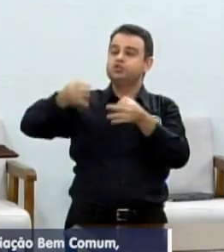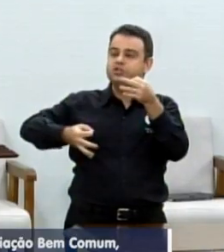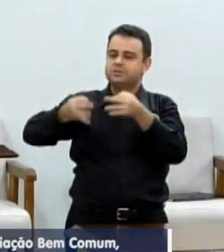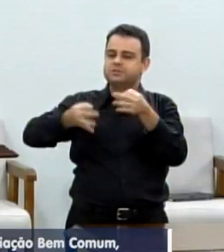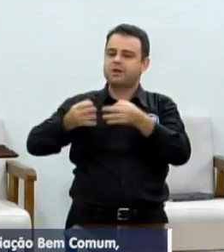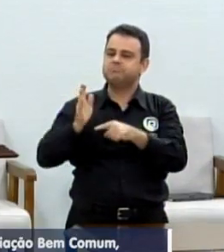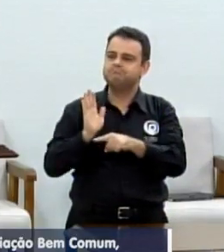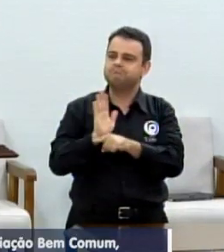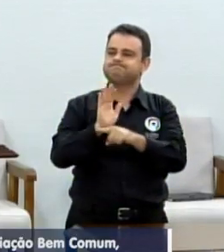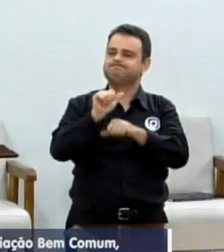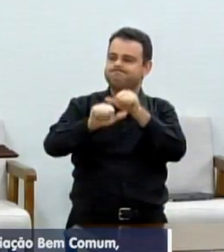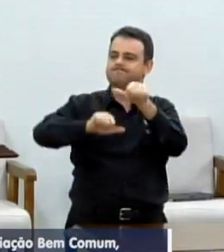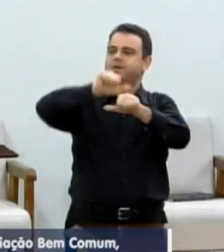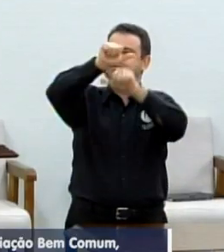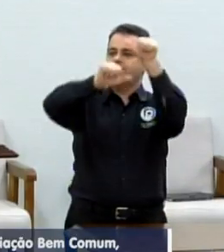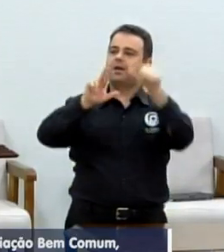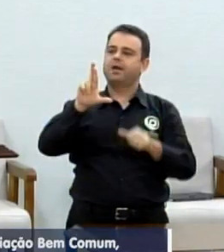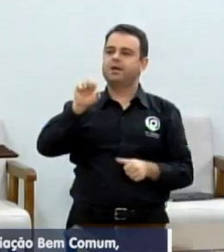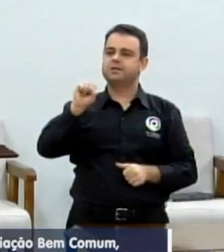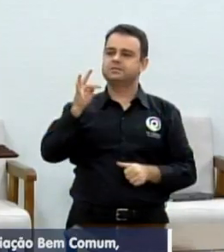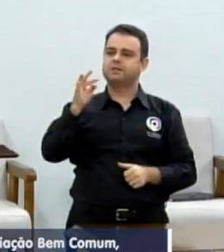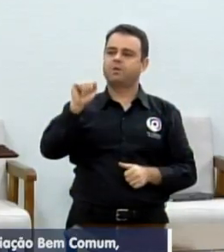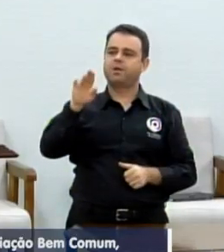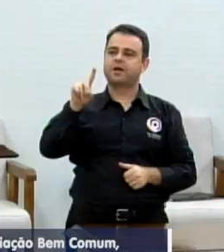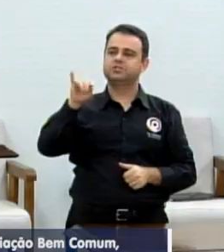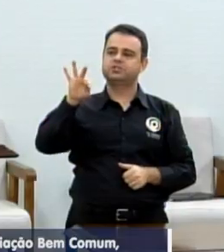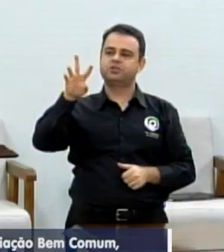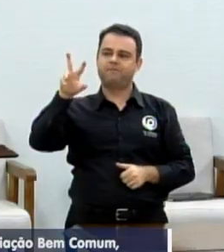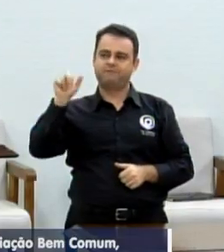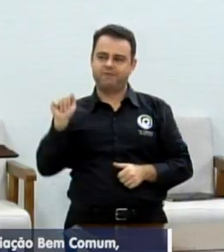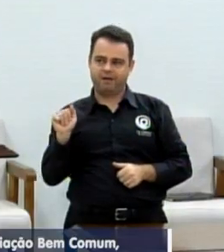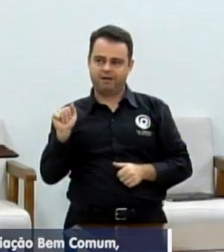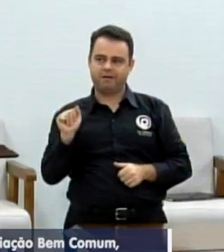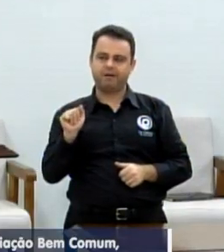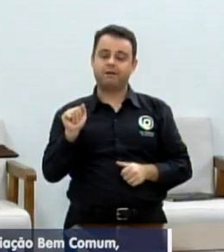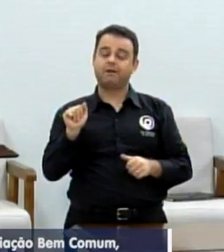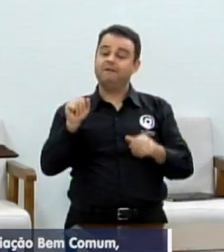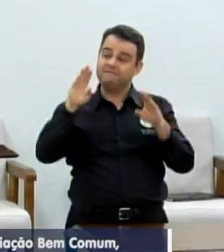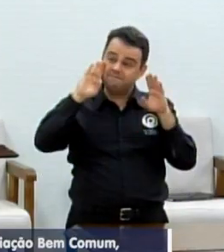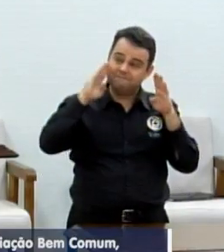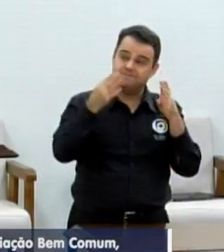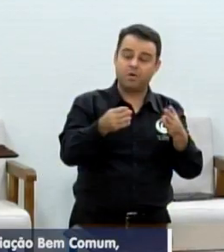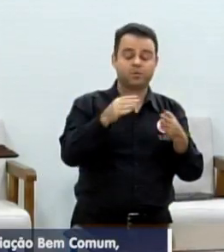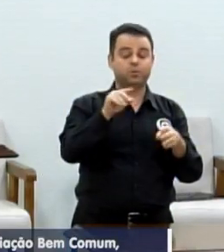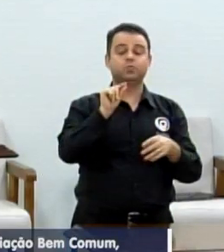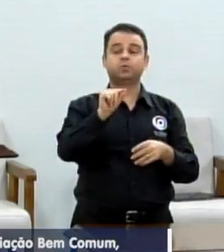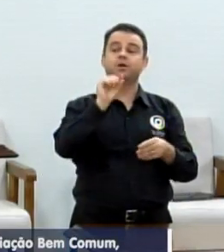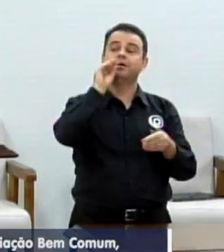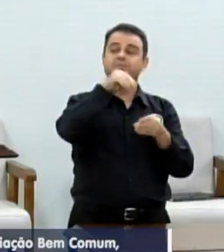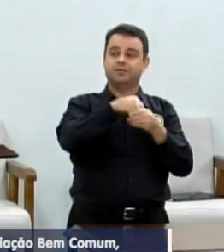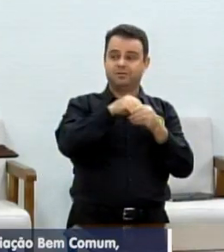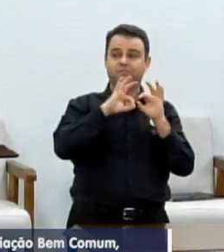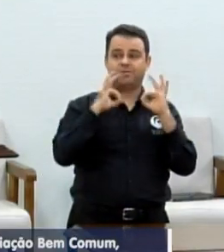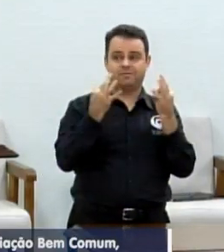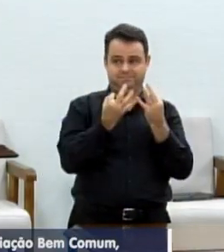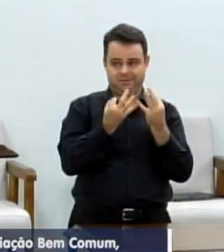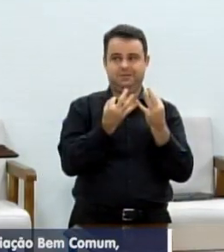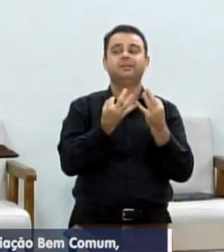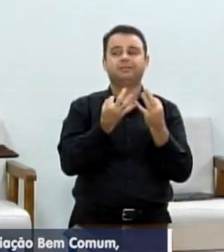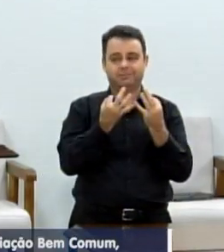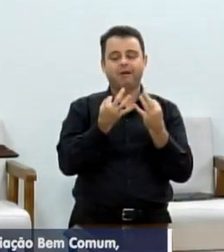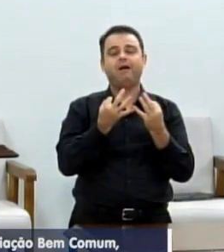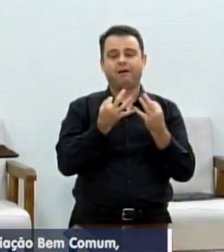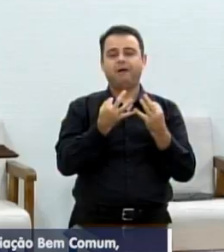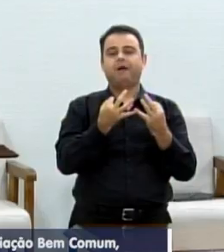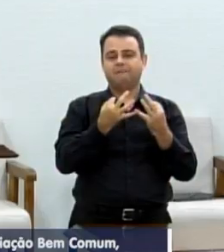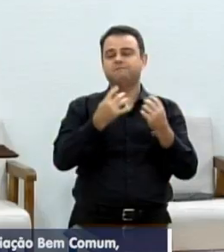de uma intervenção na questão da violência familiar. na Lei Maria da Penha, onde nós